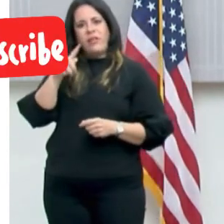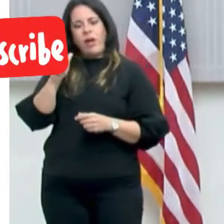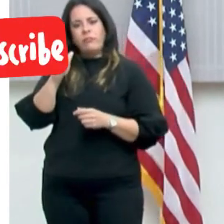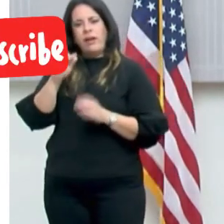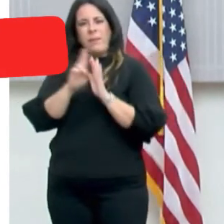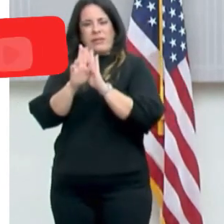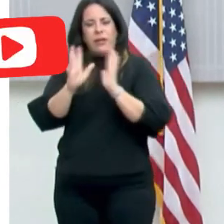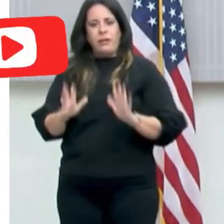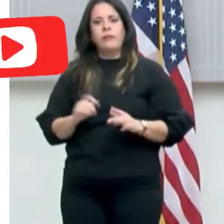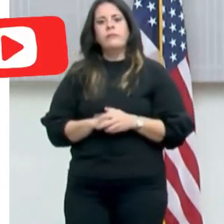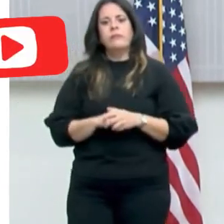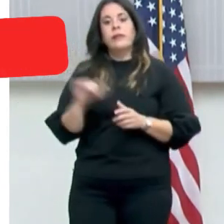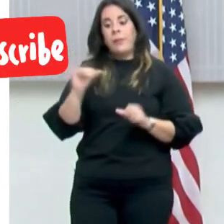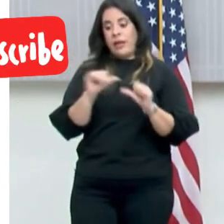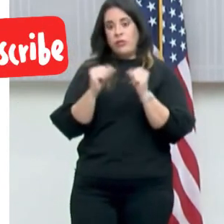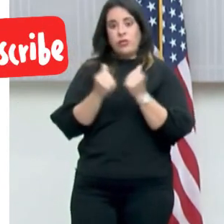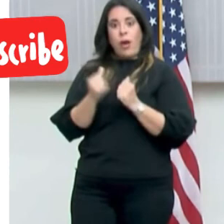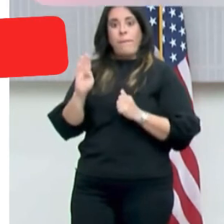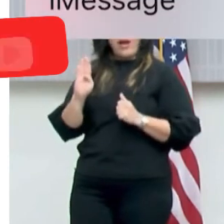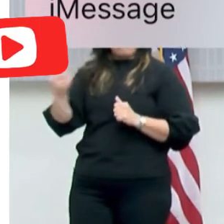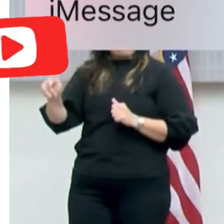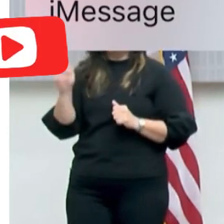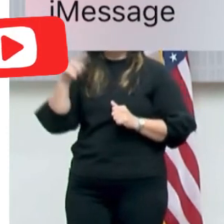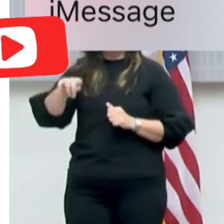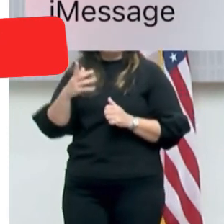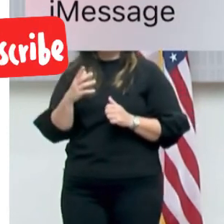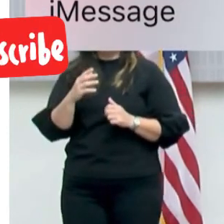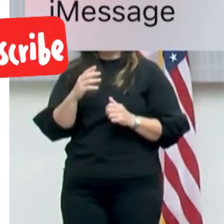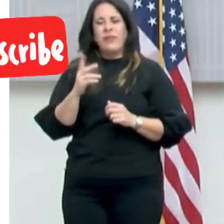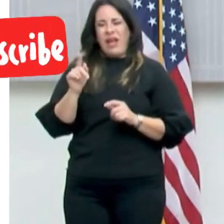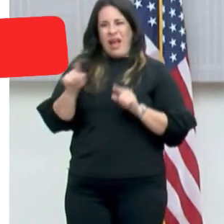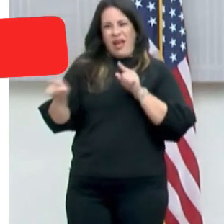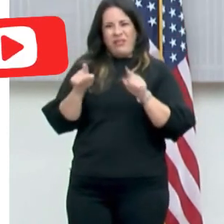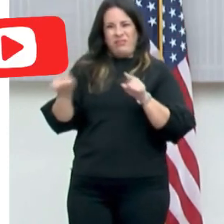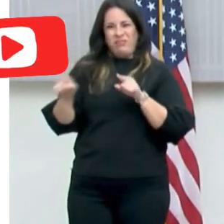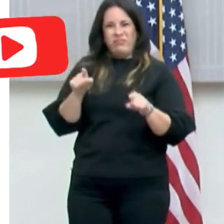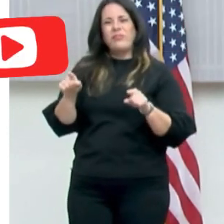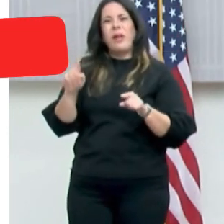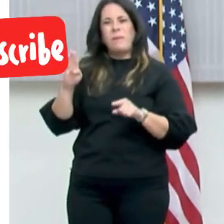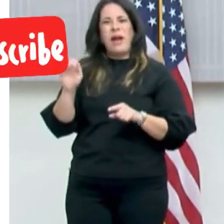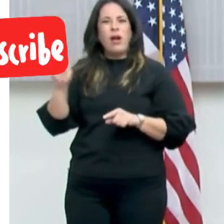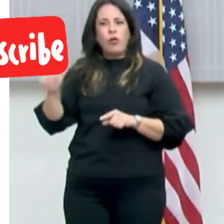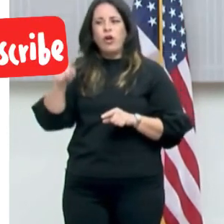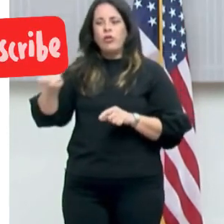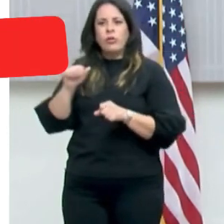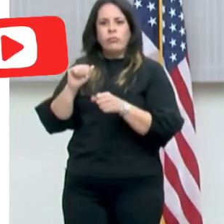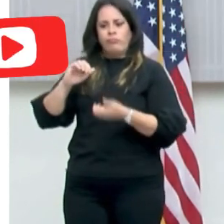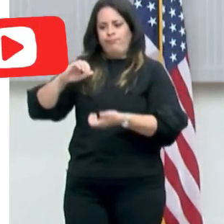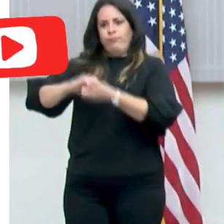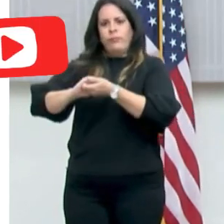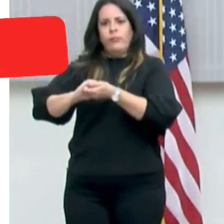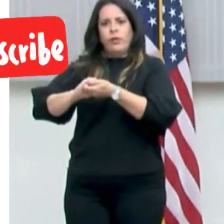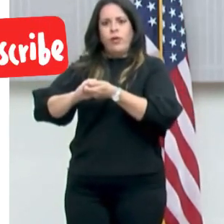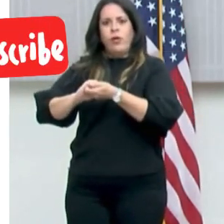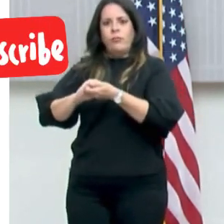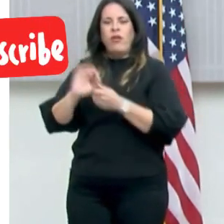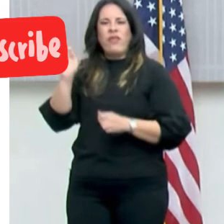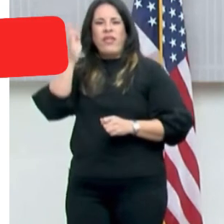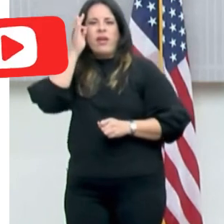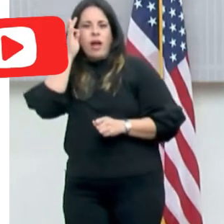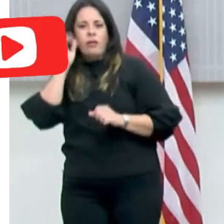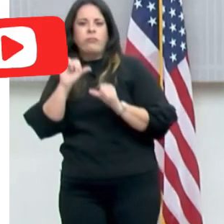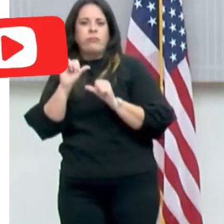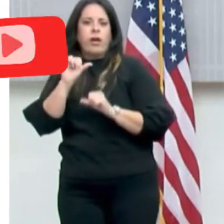así como la misma asociación de bancos. Tanto las cooperativas como los bancos, y particularmente los bancos, están trabajando de la mano con las autoridades federales.